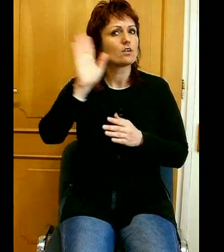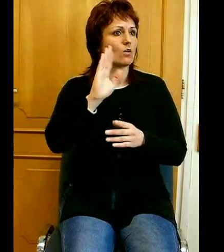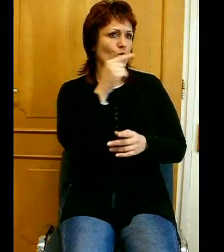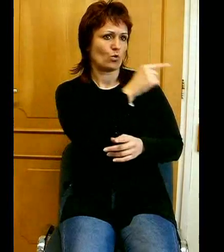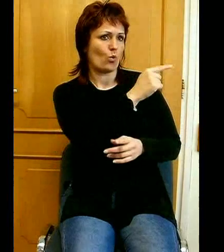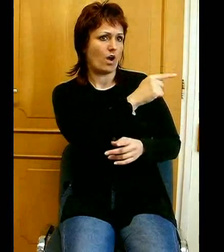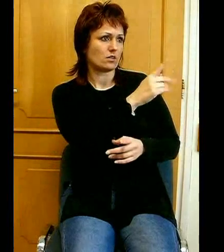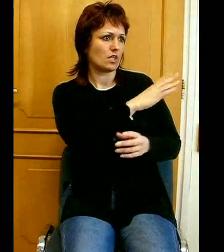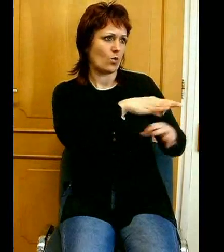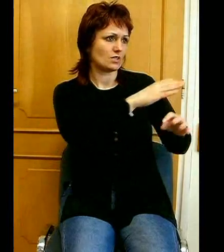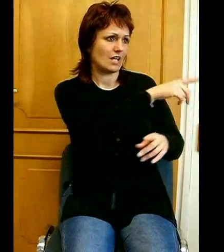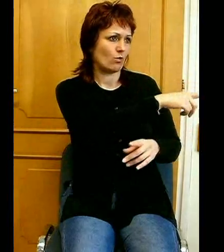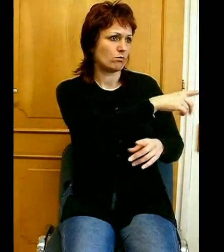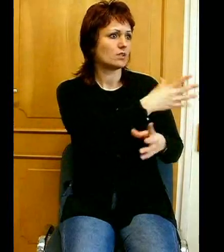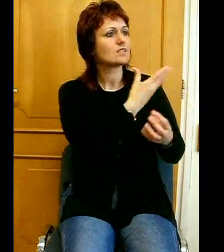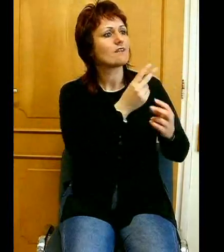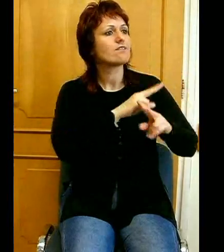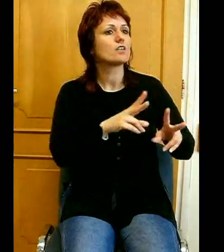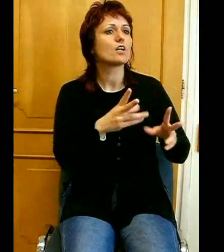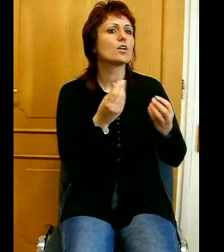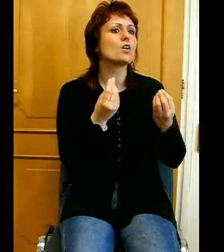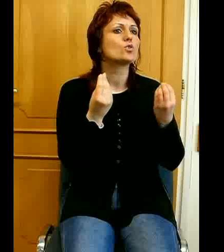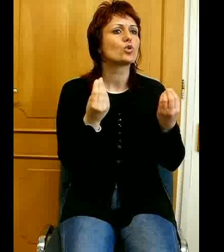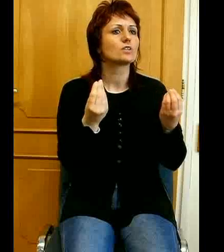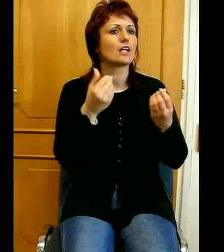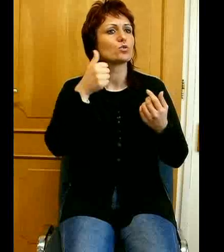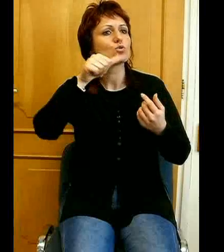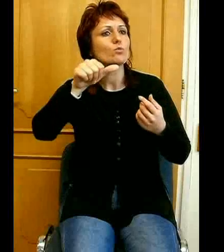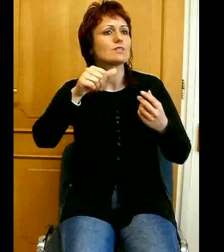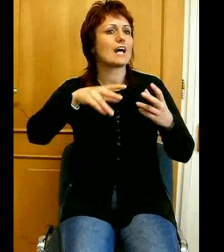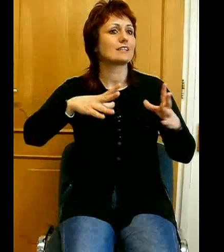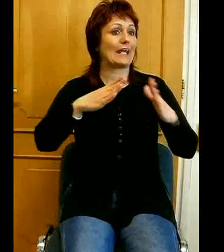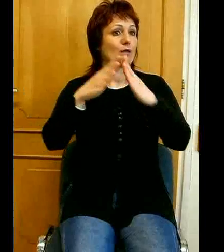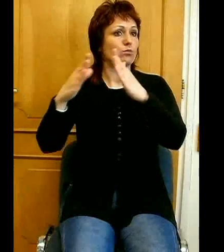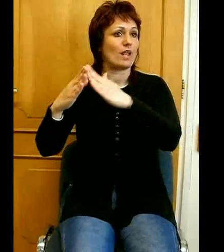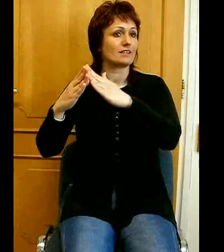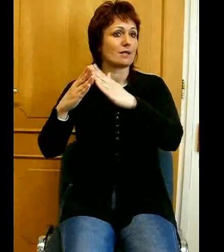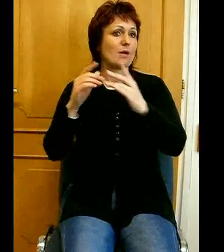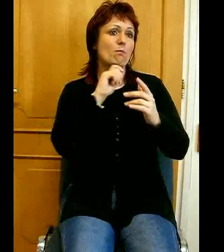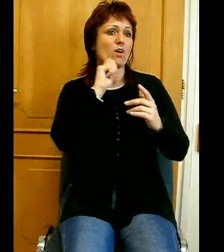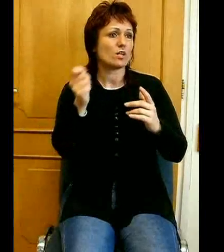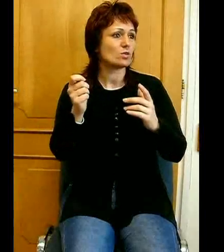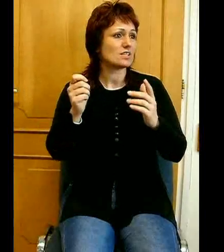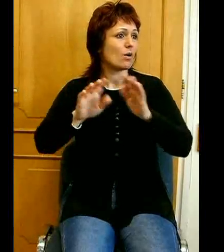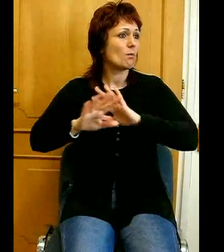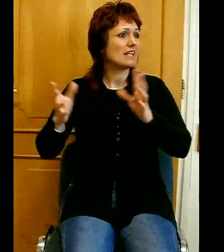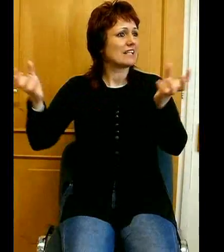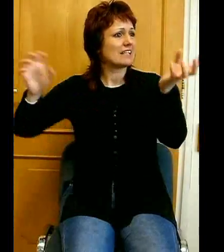több száz éves épületeket, mert a mijeinket minden évszázadban leombolták, és ott azért nem kellett sokszor